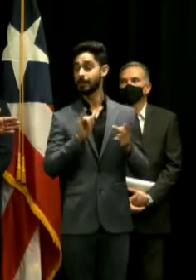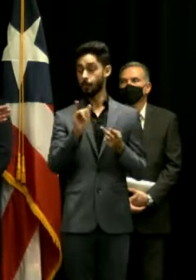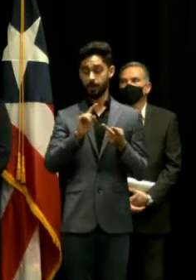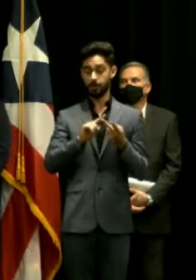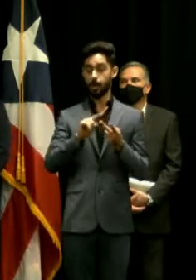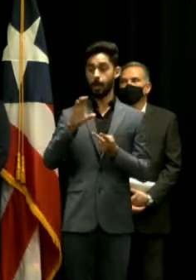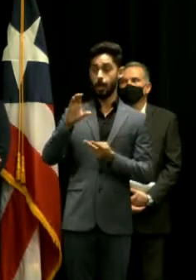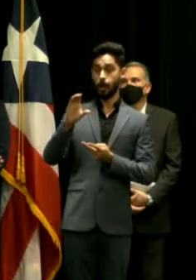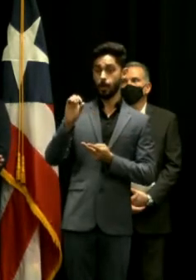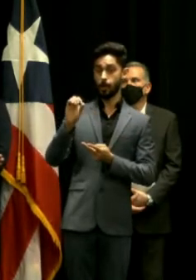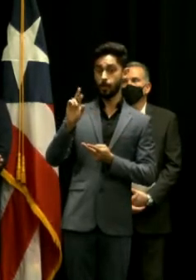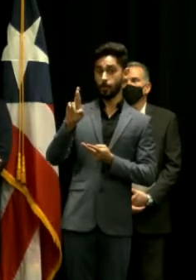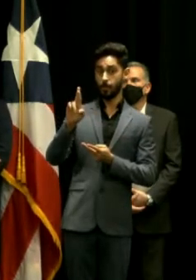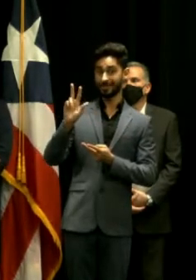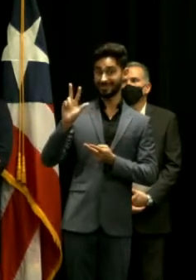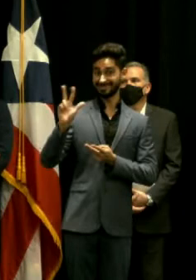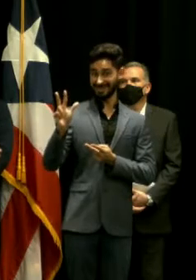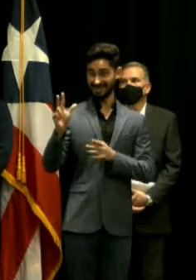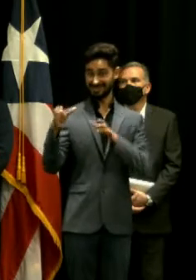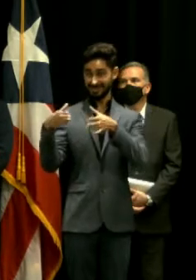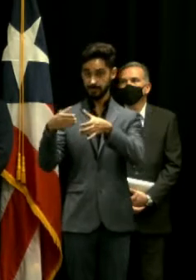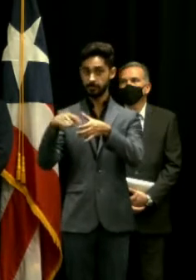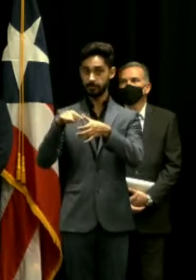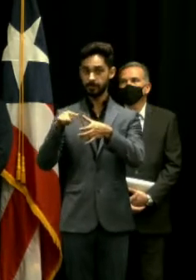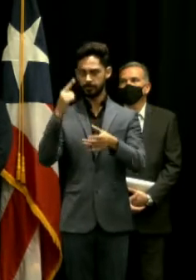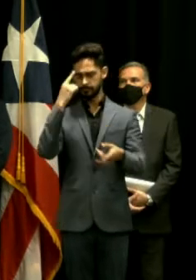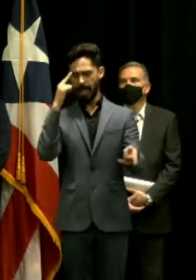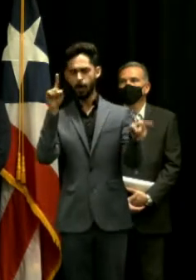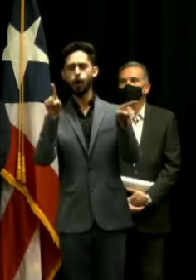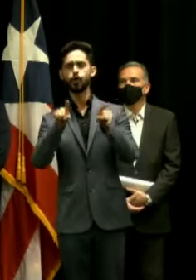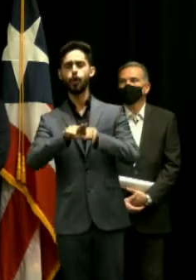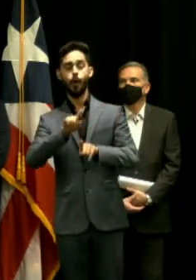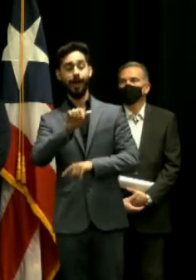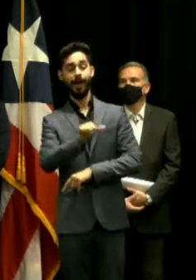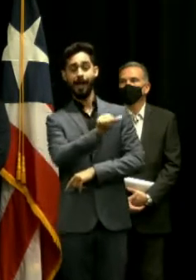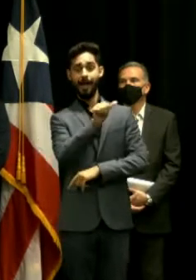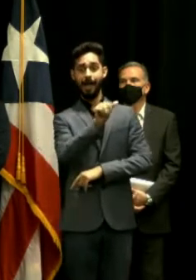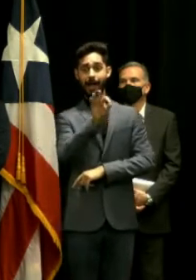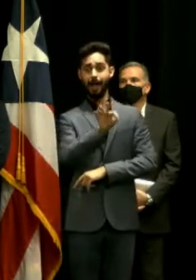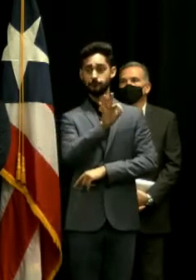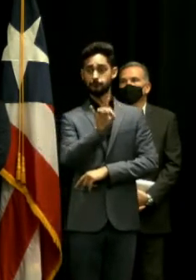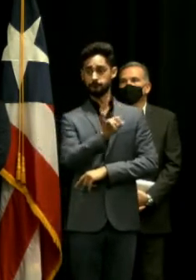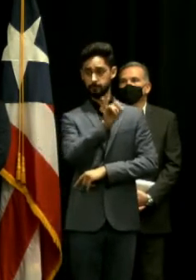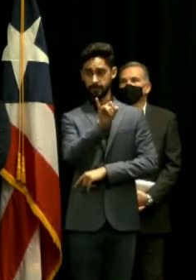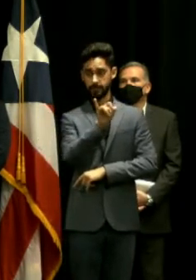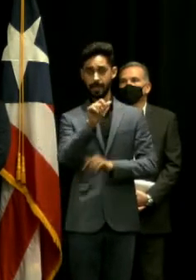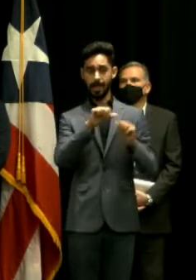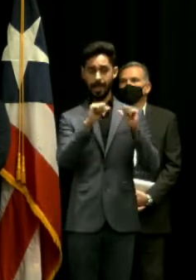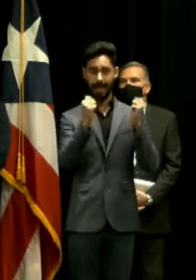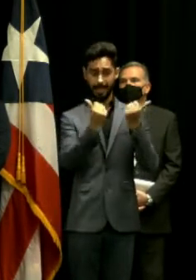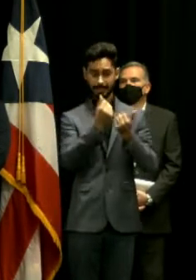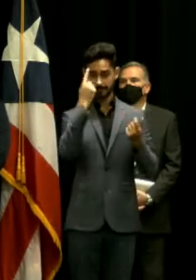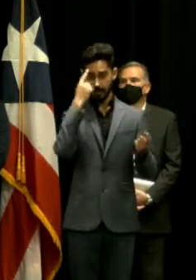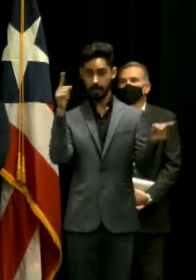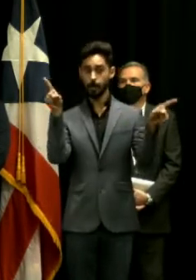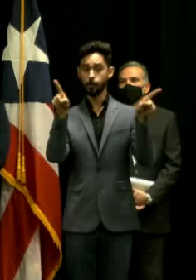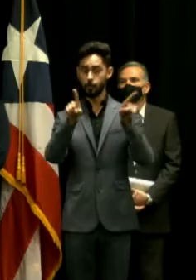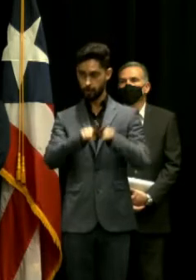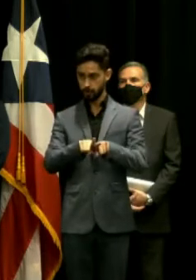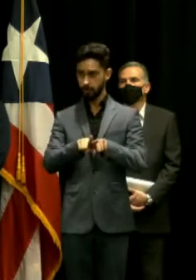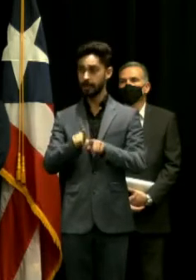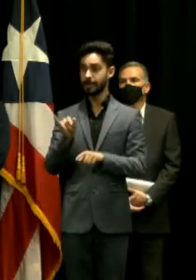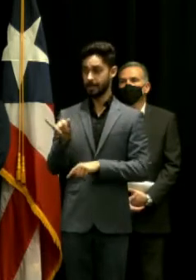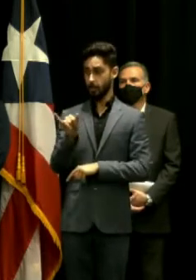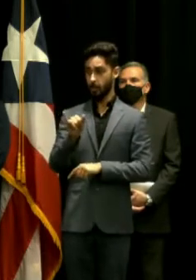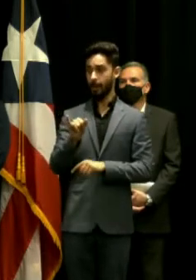Coltres recomendó que AFI entrara como consultor del municipio y se contrata la firma de